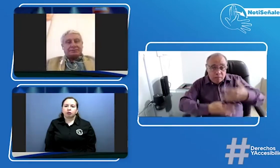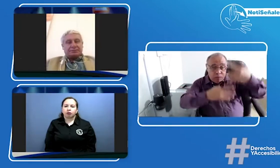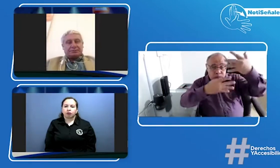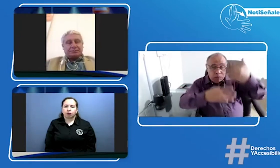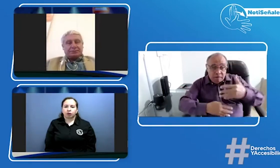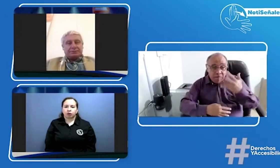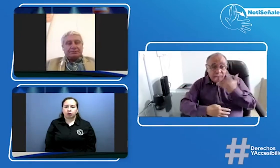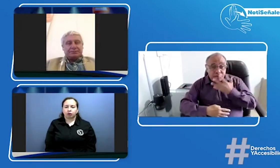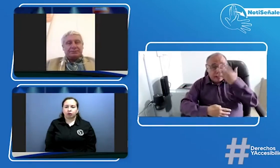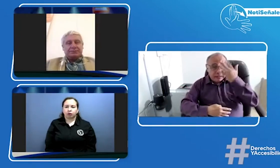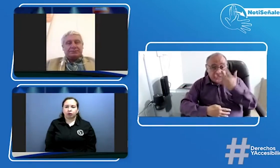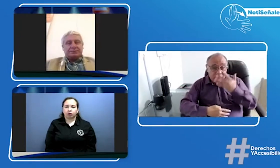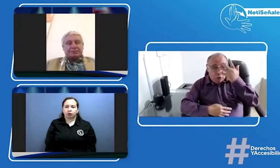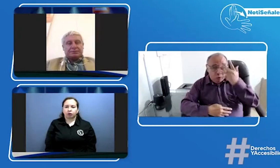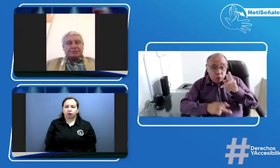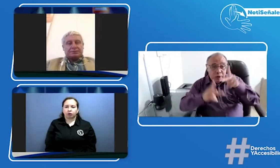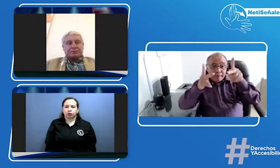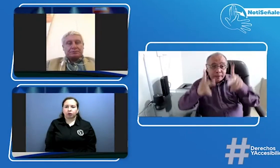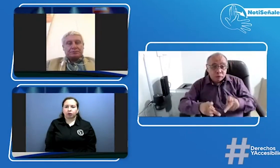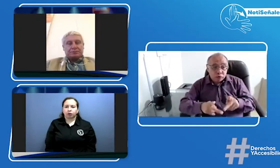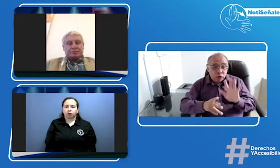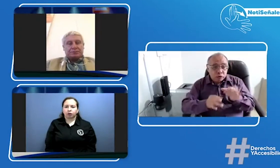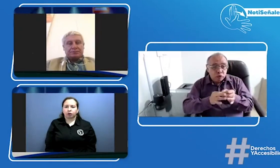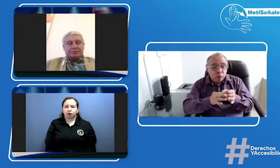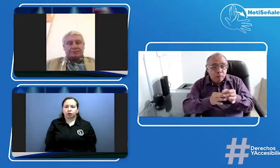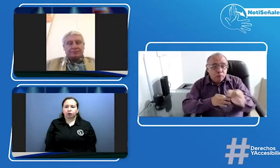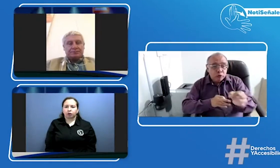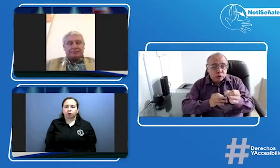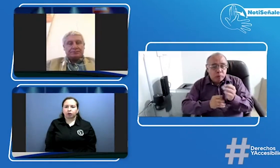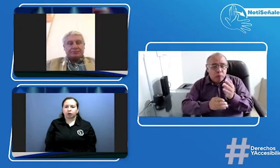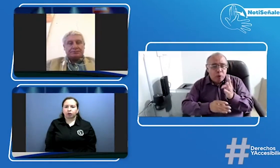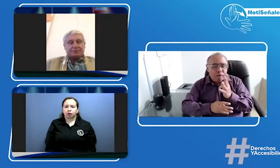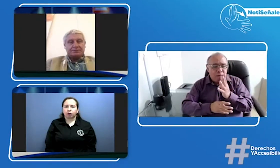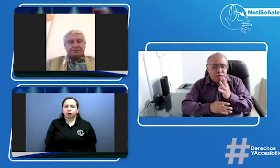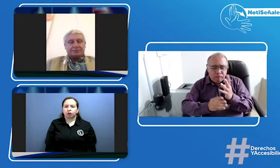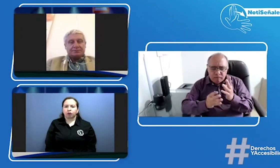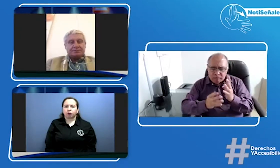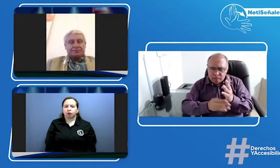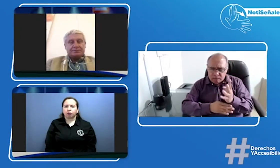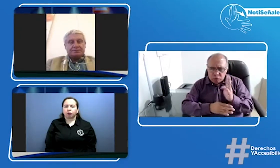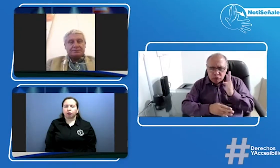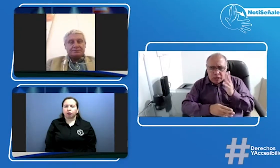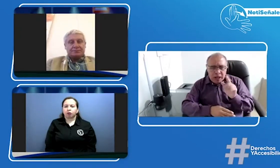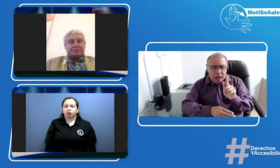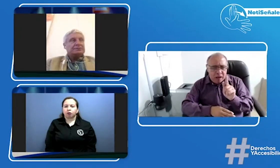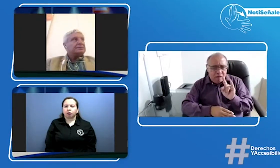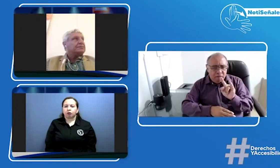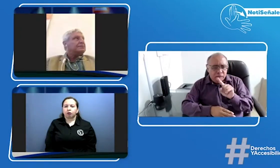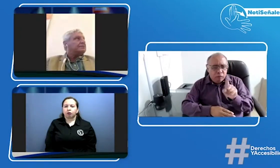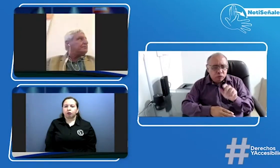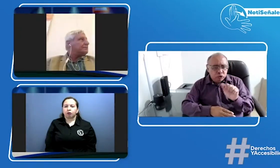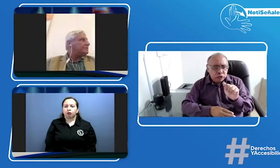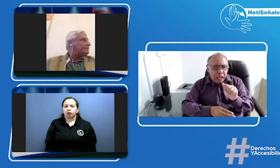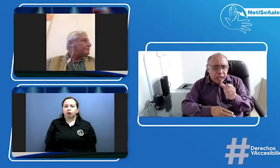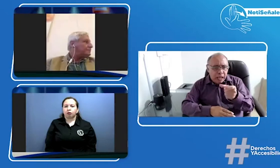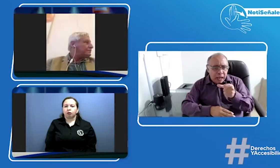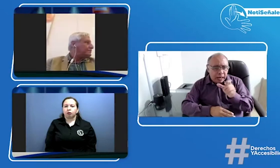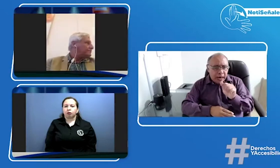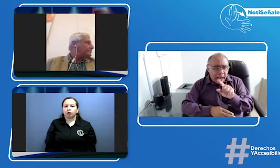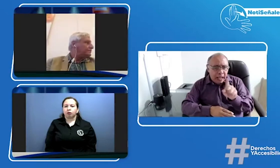CRC o al CEA no podría hacerlo porque por ejemplo vemos una persona que